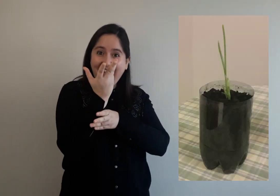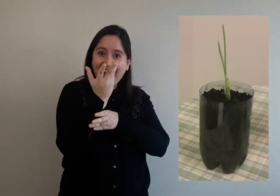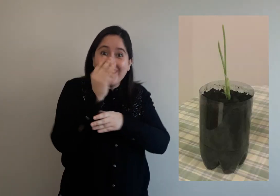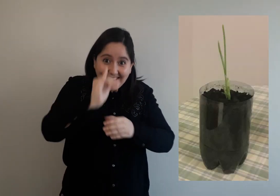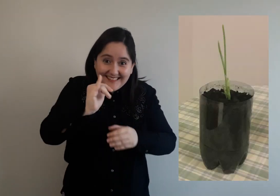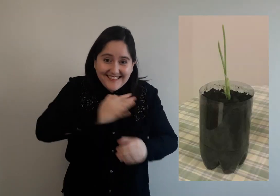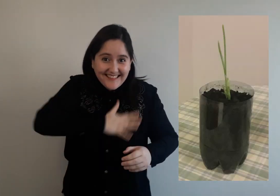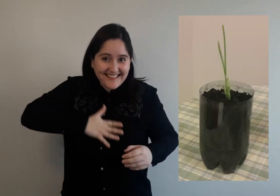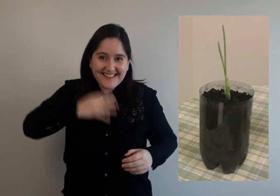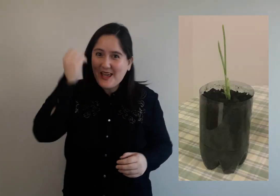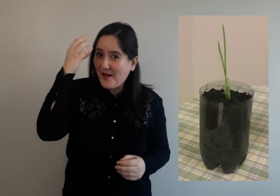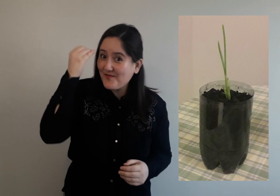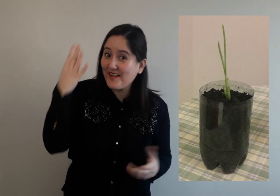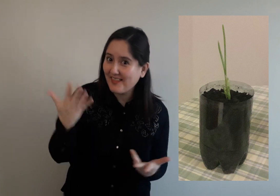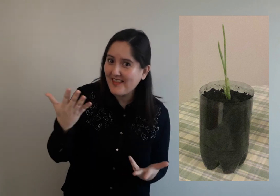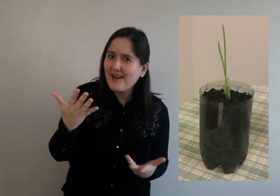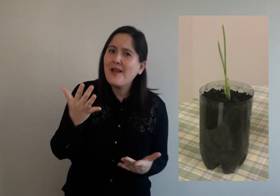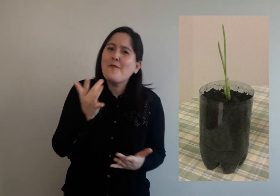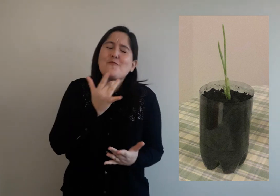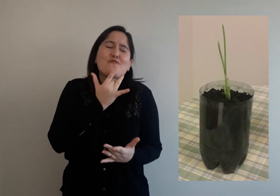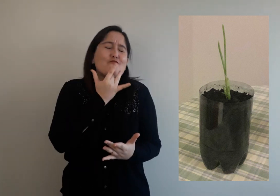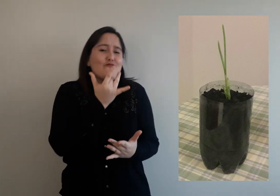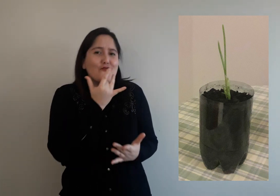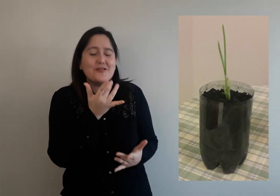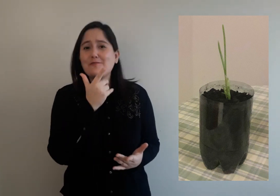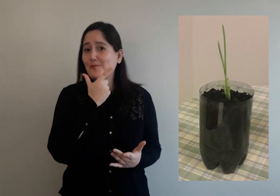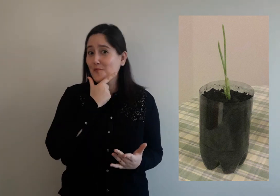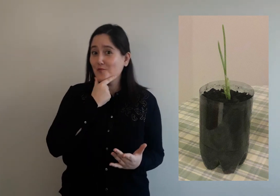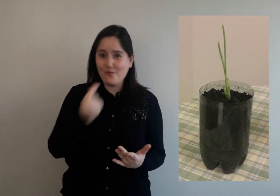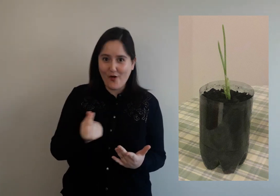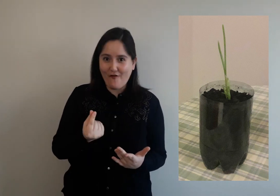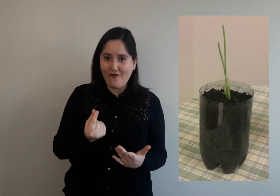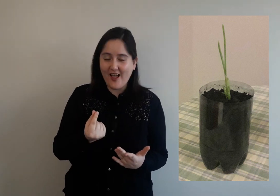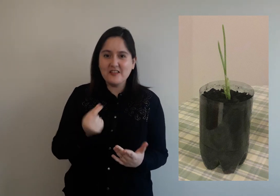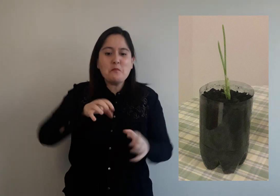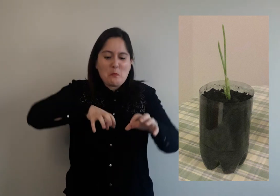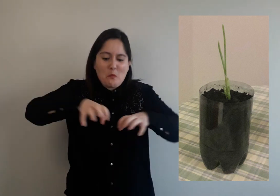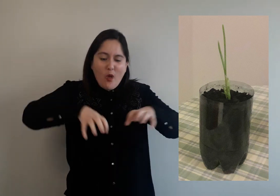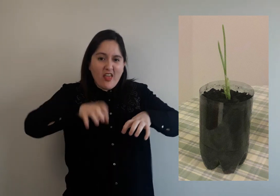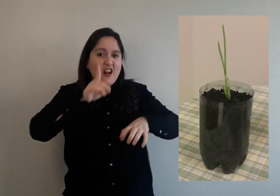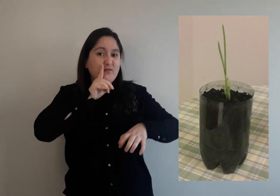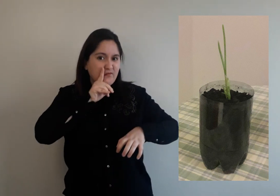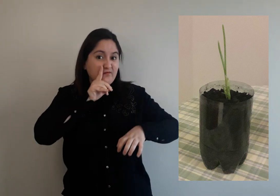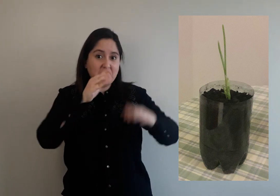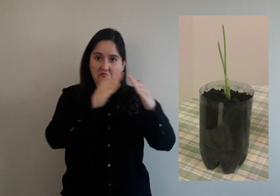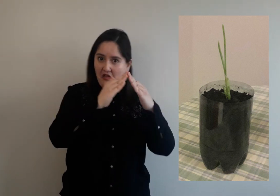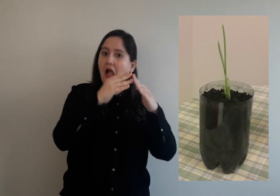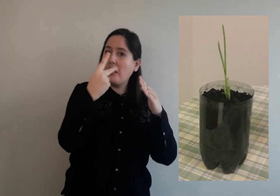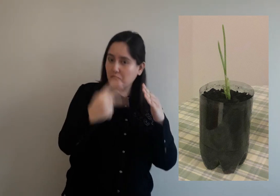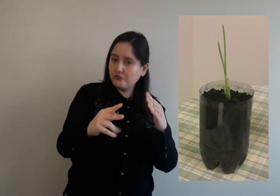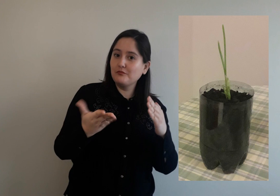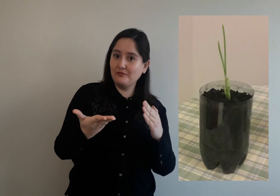¿Quieren aprender? Esto es muy, muy simple, muy fácil. Con materiales que ustedes tengan en su casa.